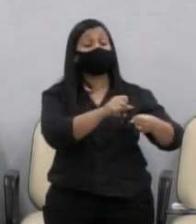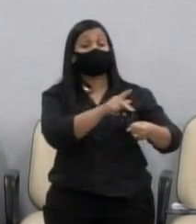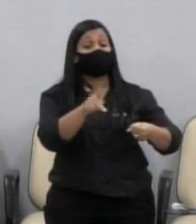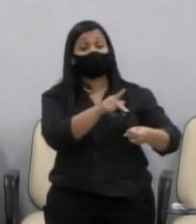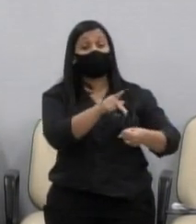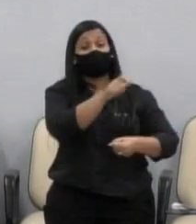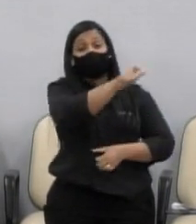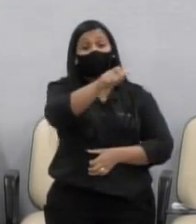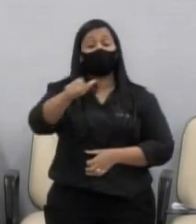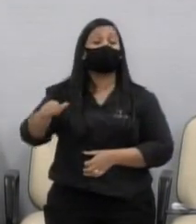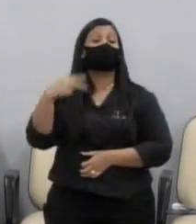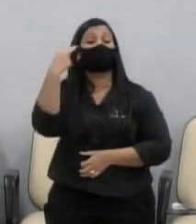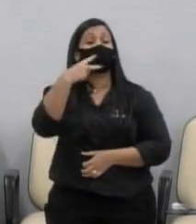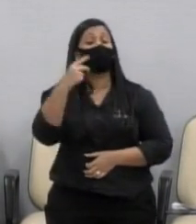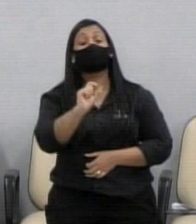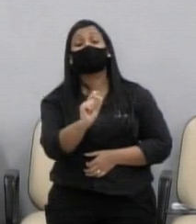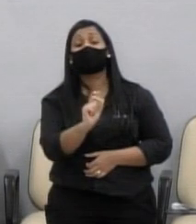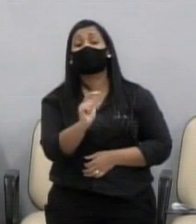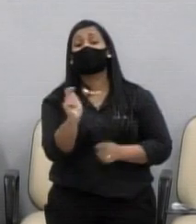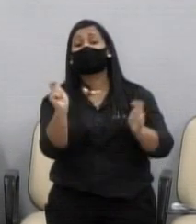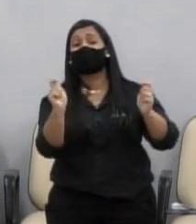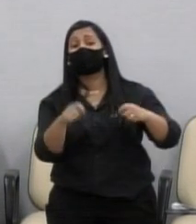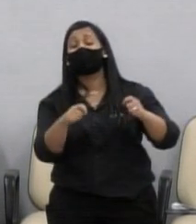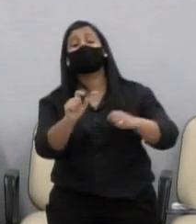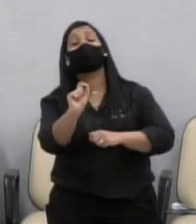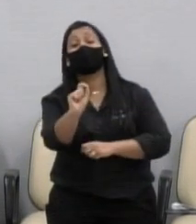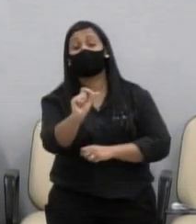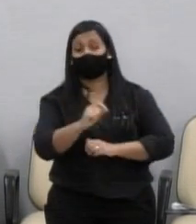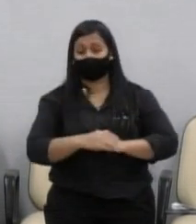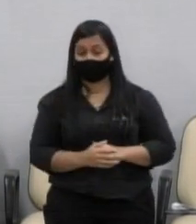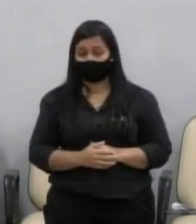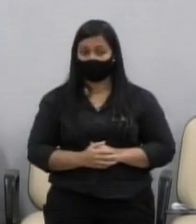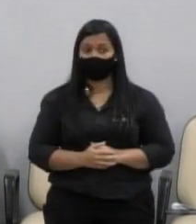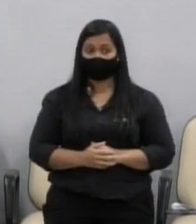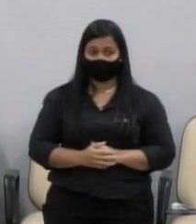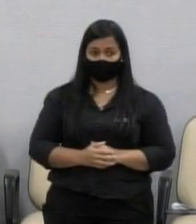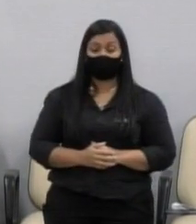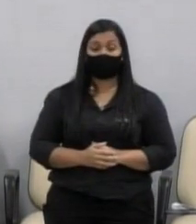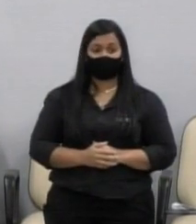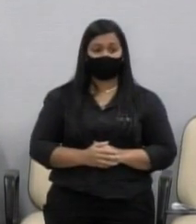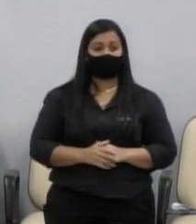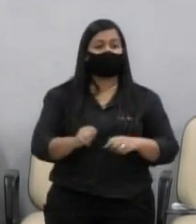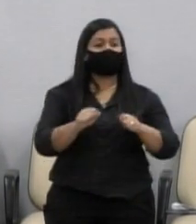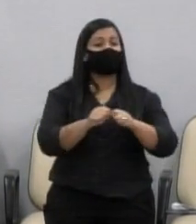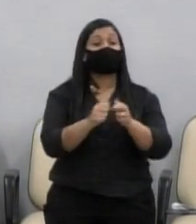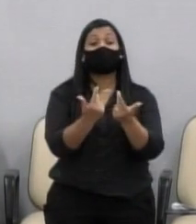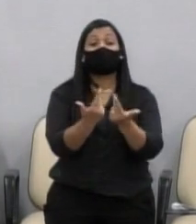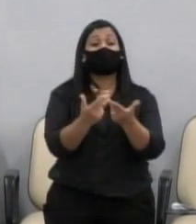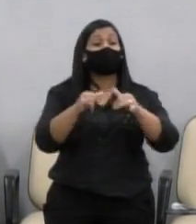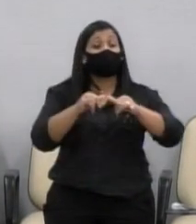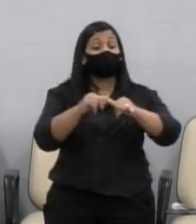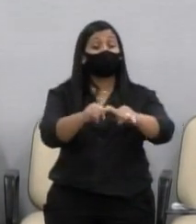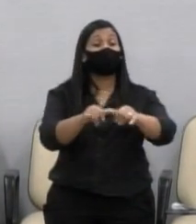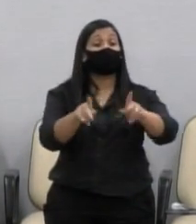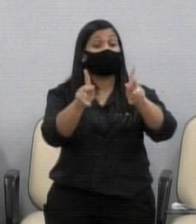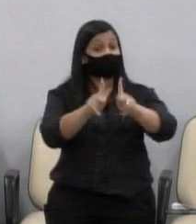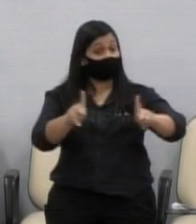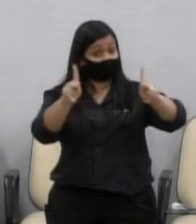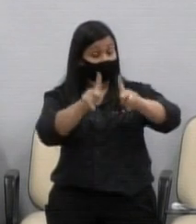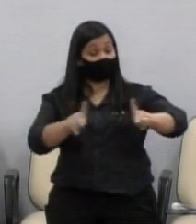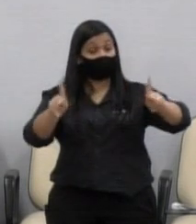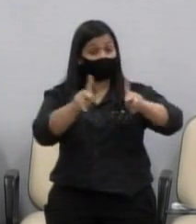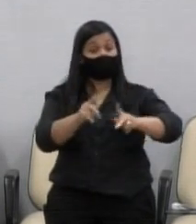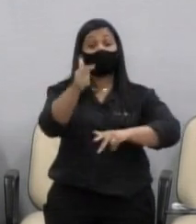vereadores, é que poderiam fazer, como nos supermercados e shoppings e demais